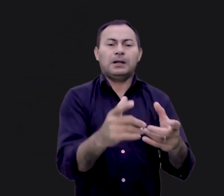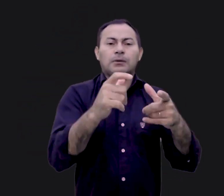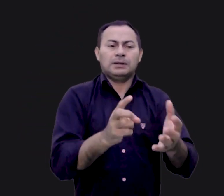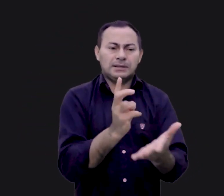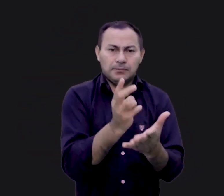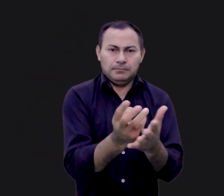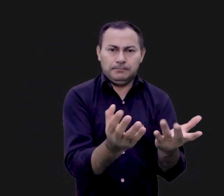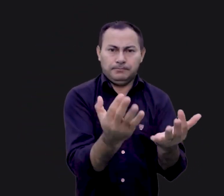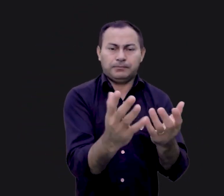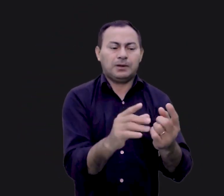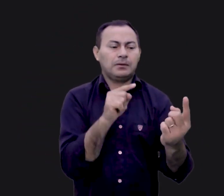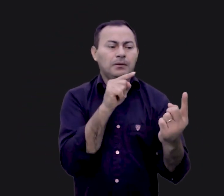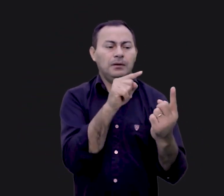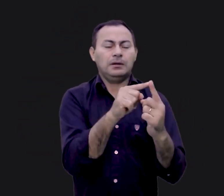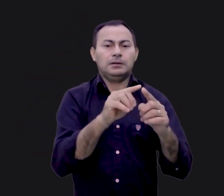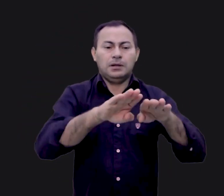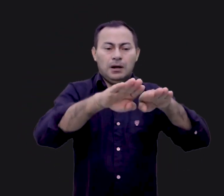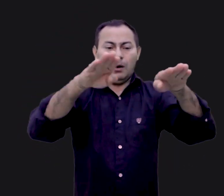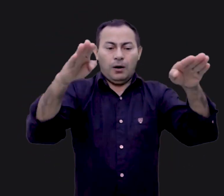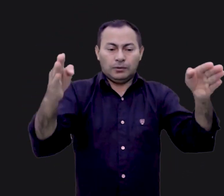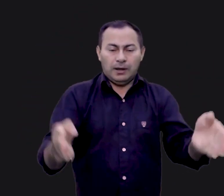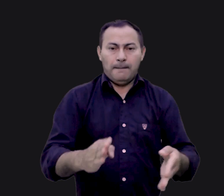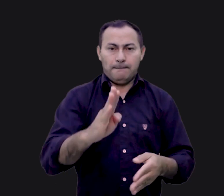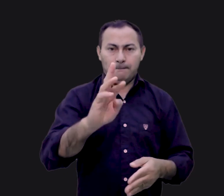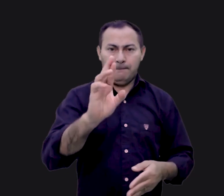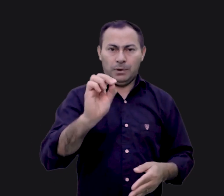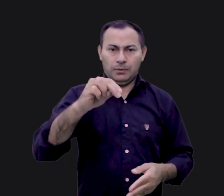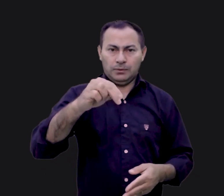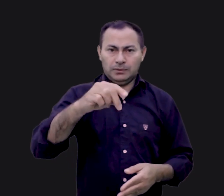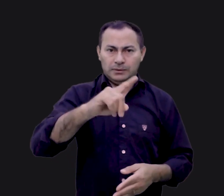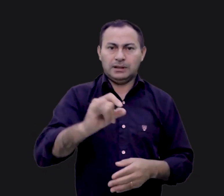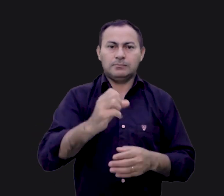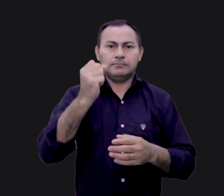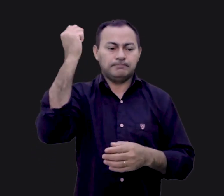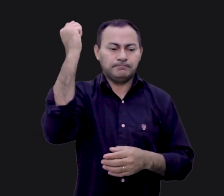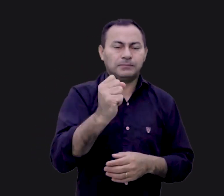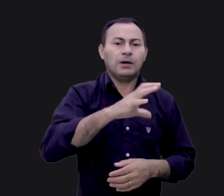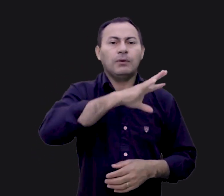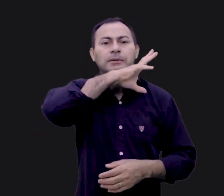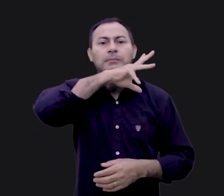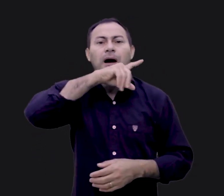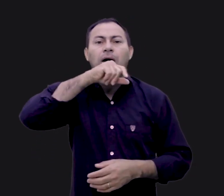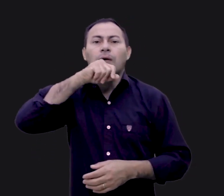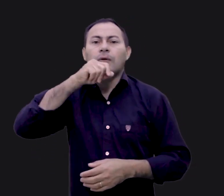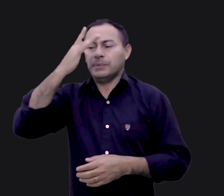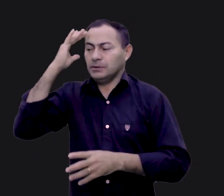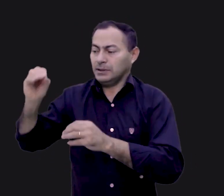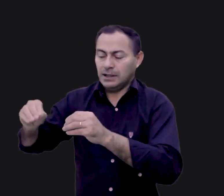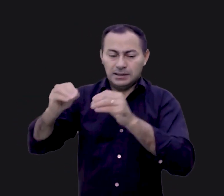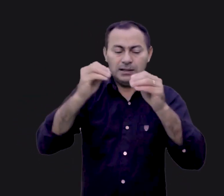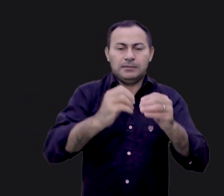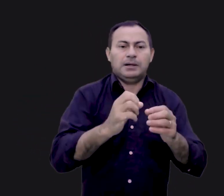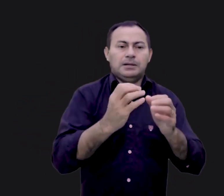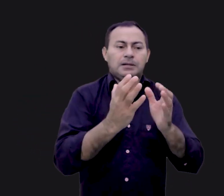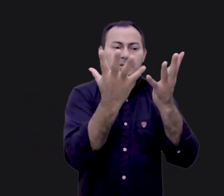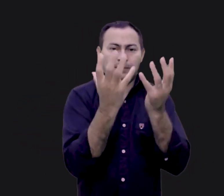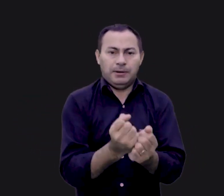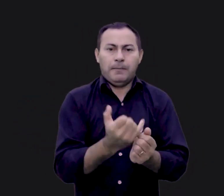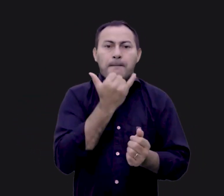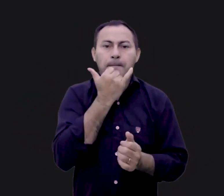naquele lugar. O propósito desse altar de bronze era para sacrificar o animal que o pecador trazia para poder receber o perdão de seus pecados.